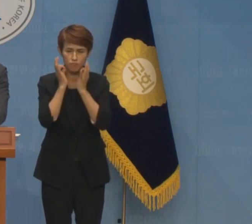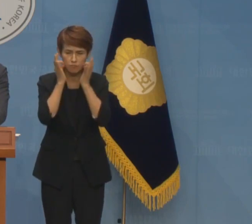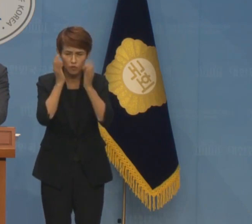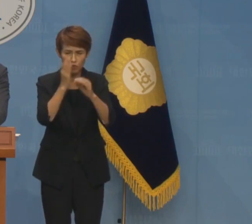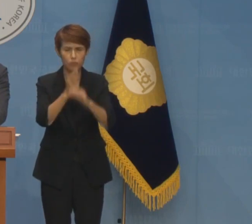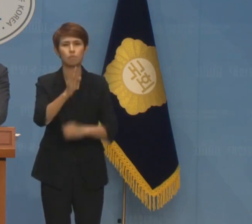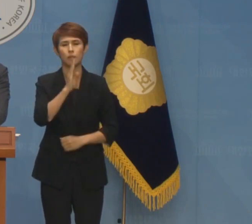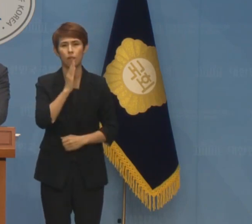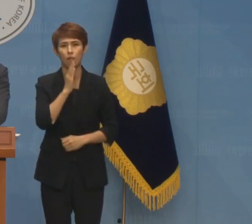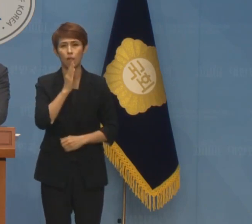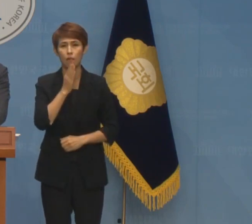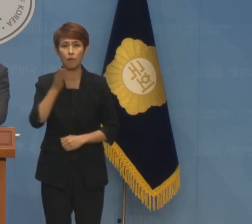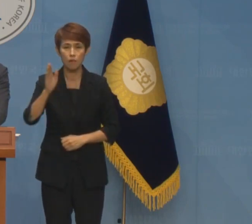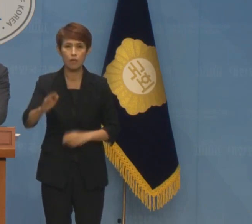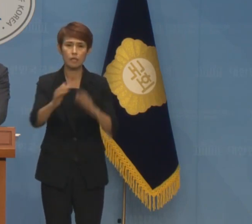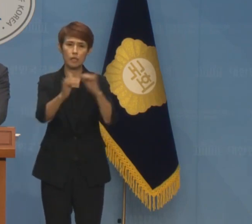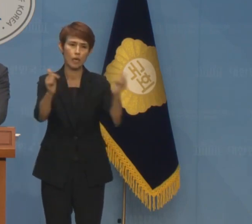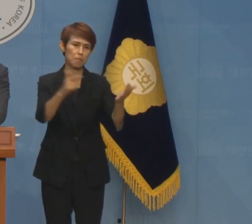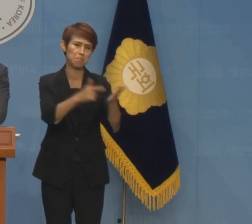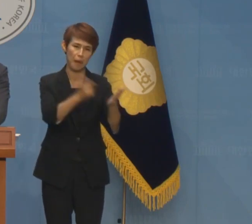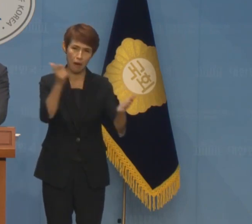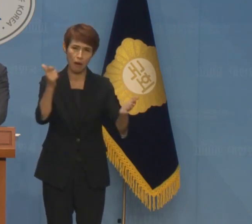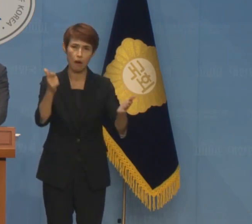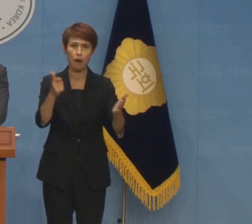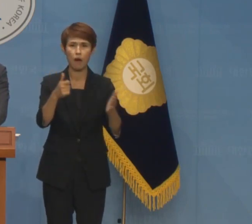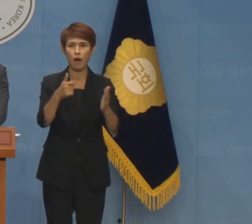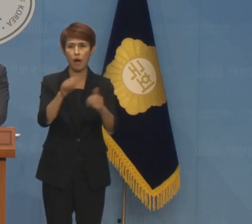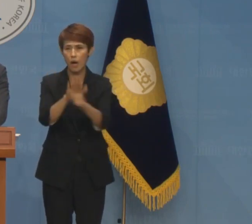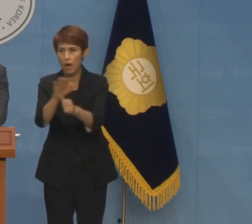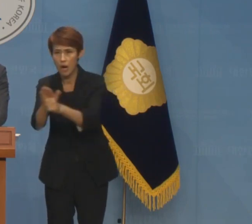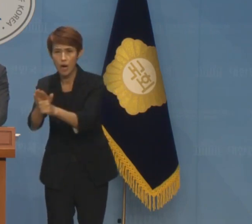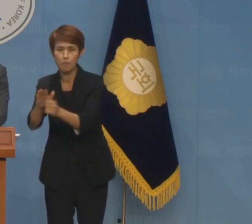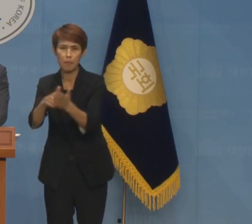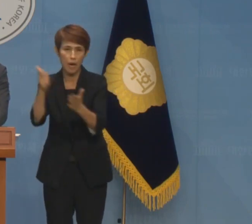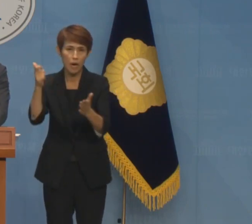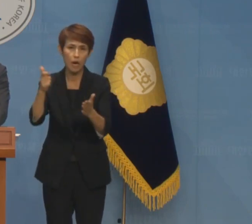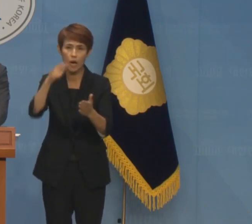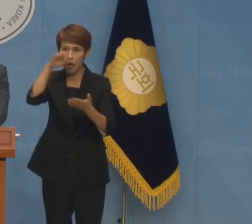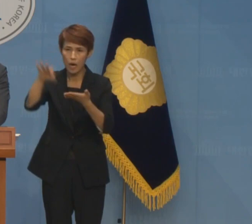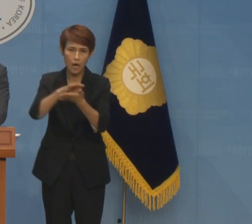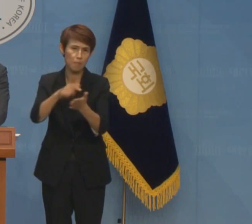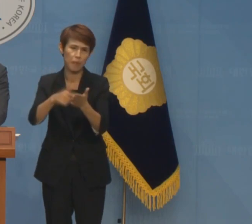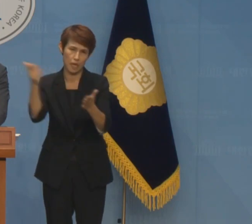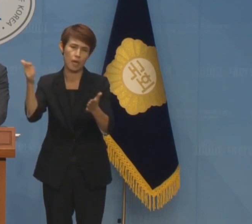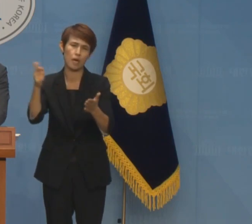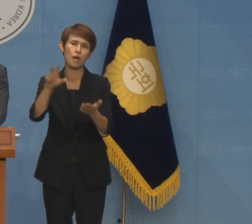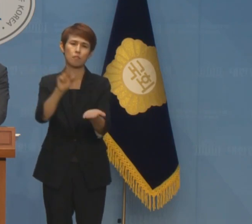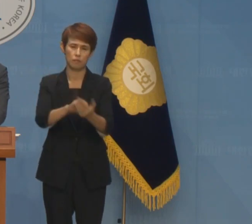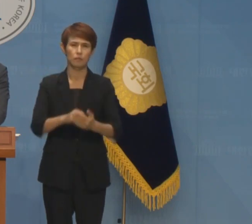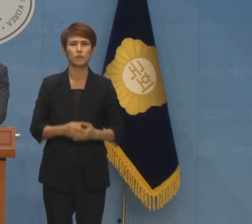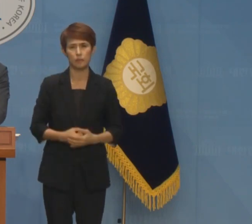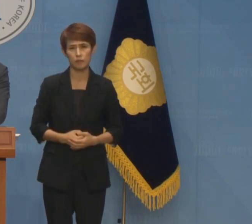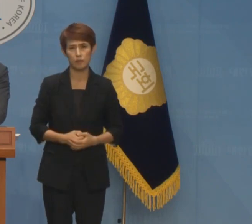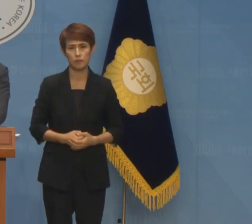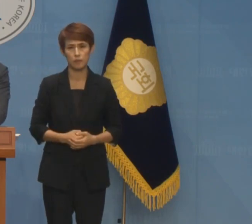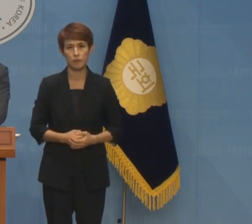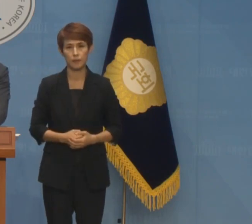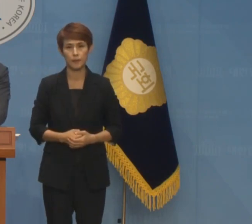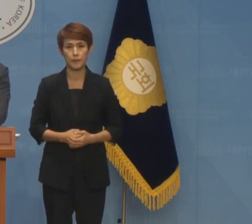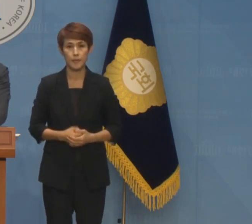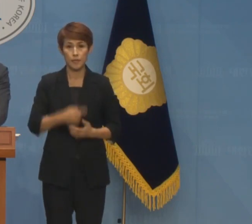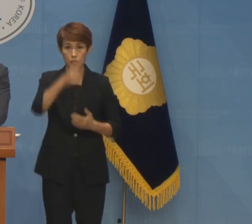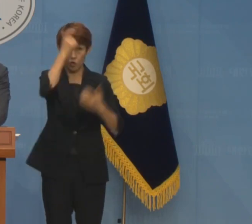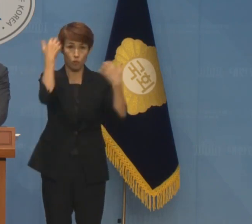인력과 장비, 재정 등의 여건이 충분치 않습니다. 이에